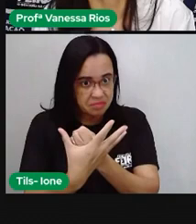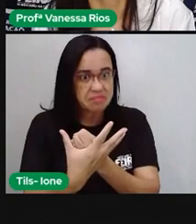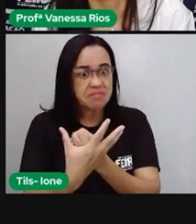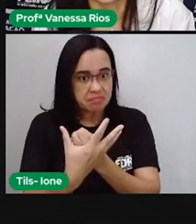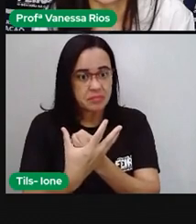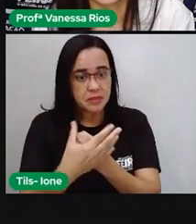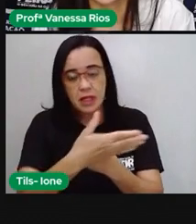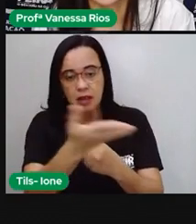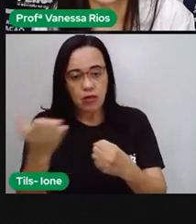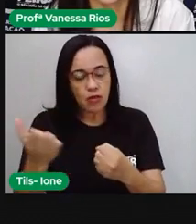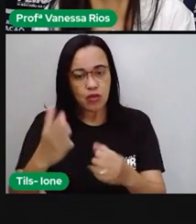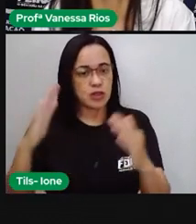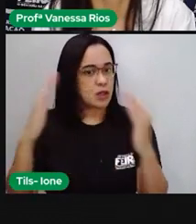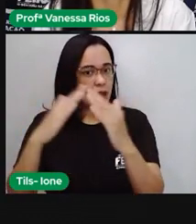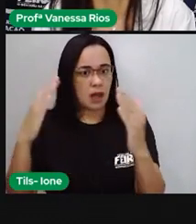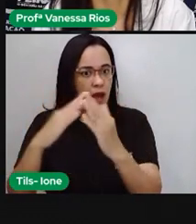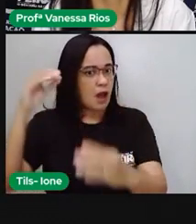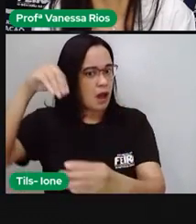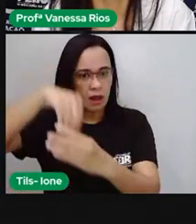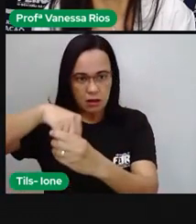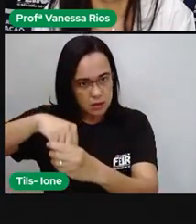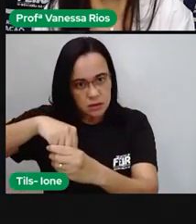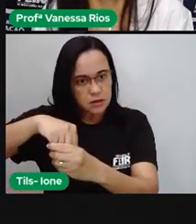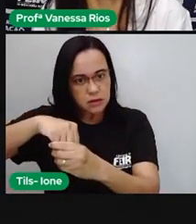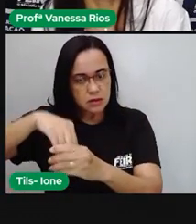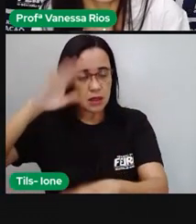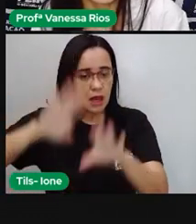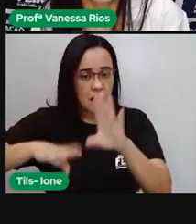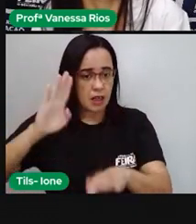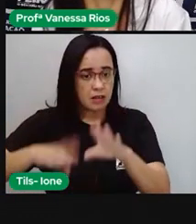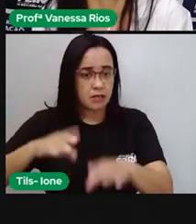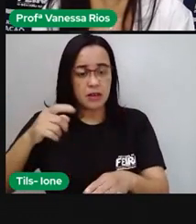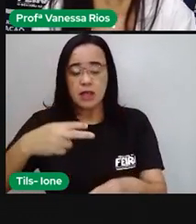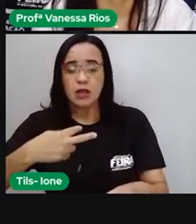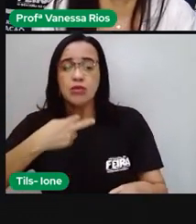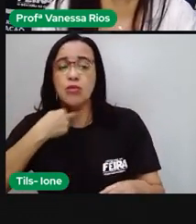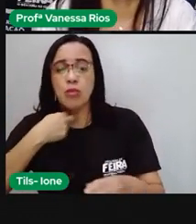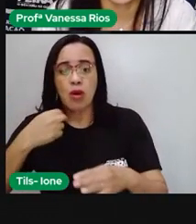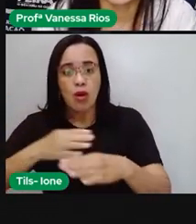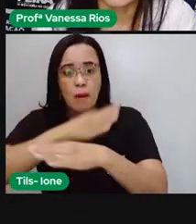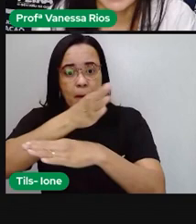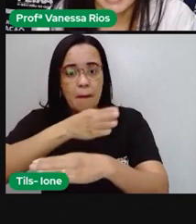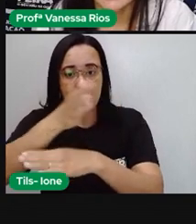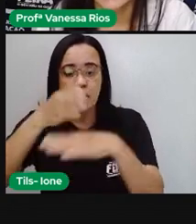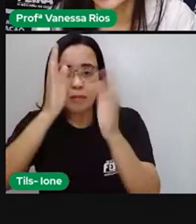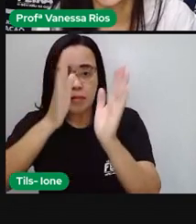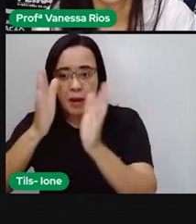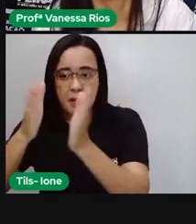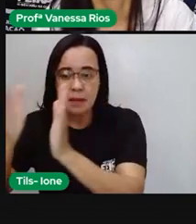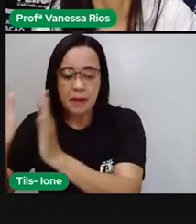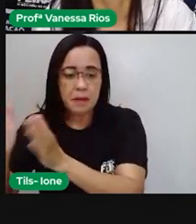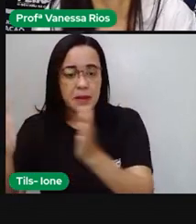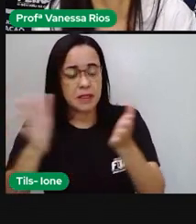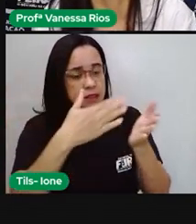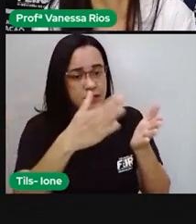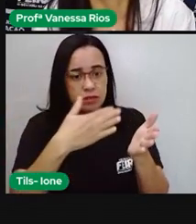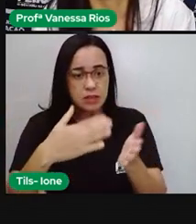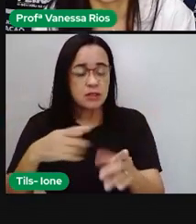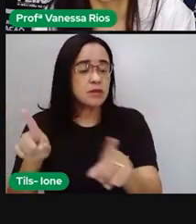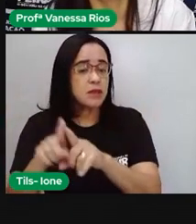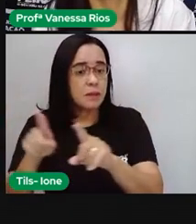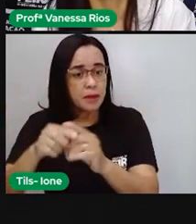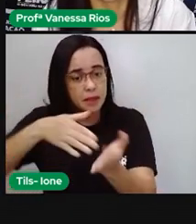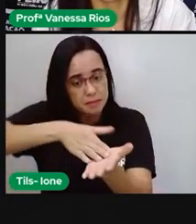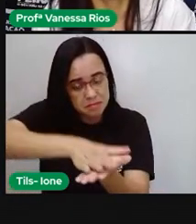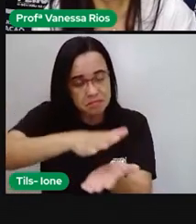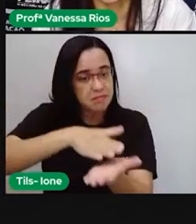estão tendo, de repente, acesso, não é? A muitos livros, aos materiais impressos. Nem todo mundo tem condição,